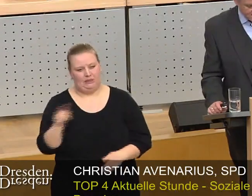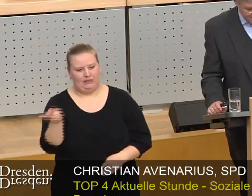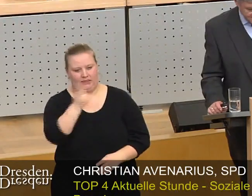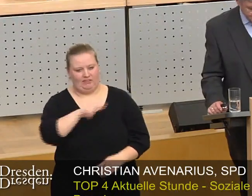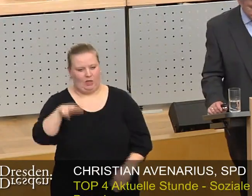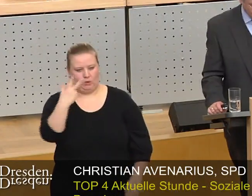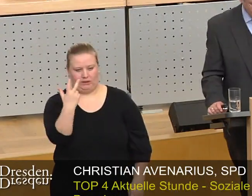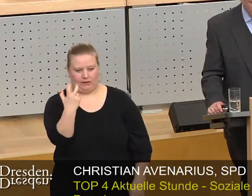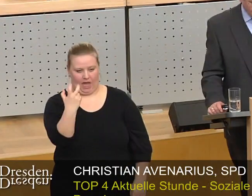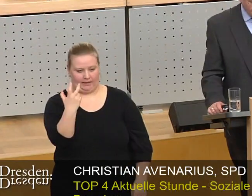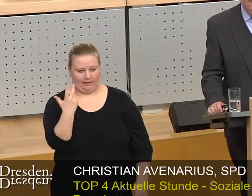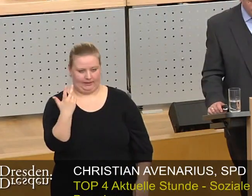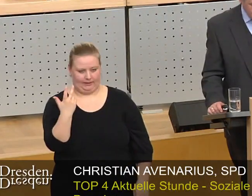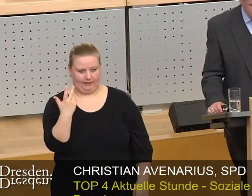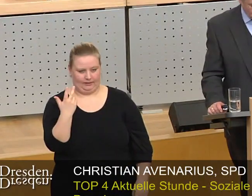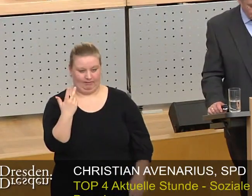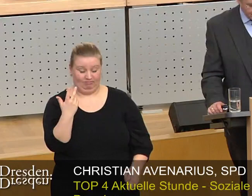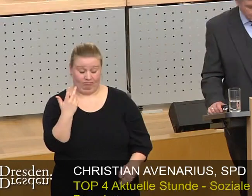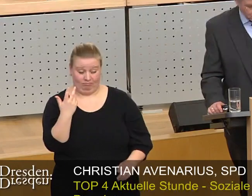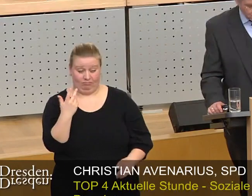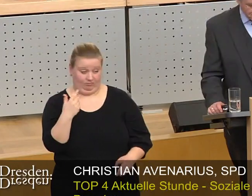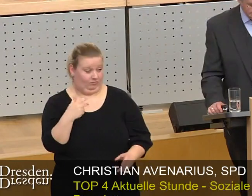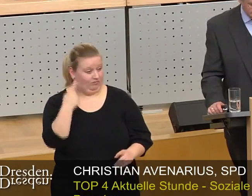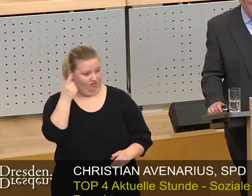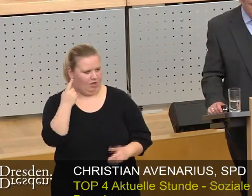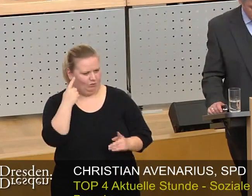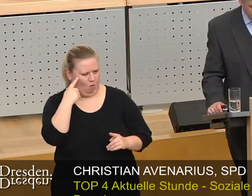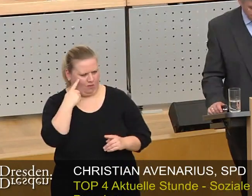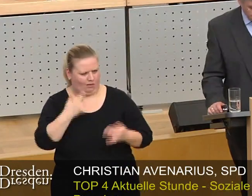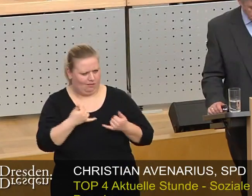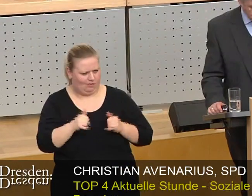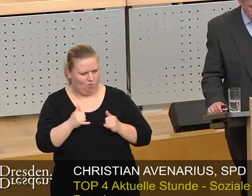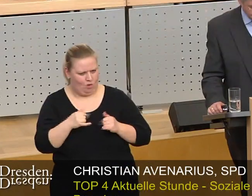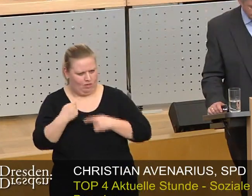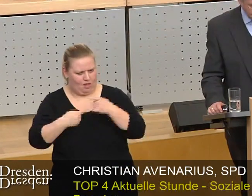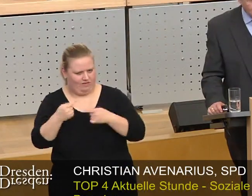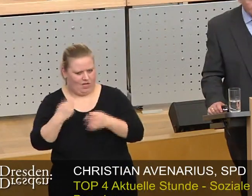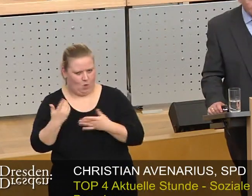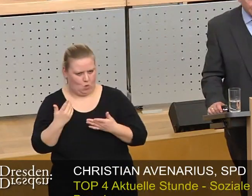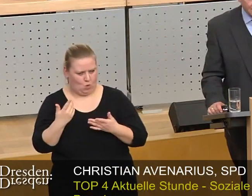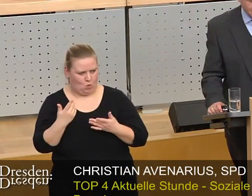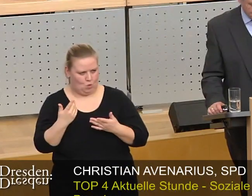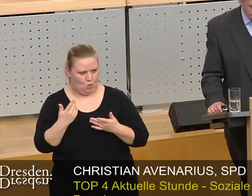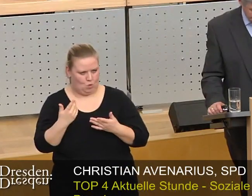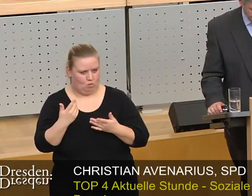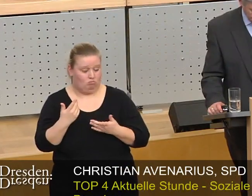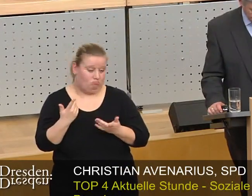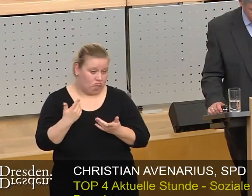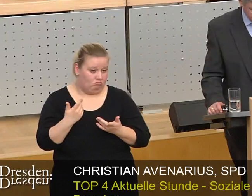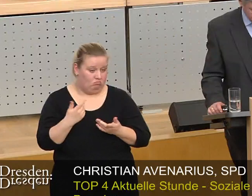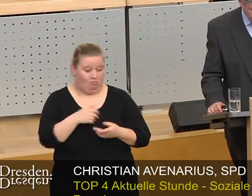2030 insbesondere wegen der prognostizierten Geburtenentwicklung, der längeren